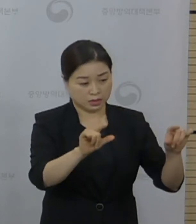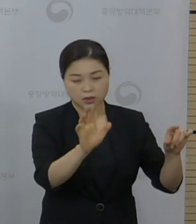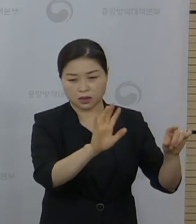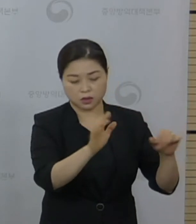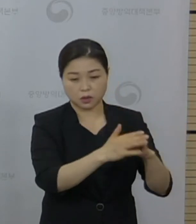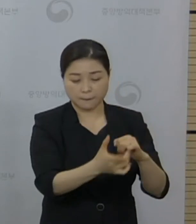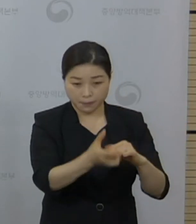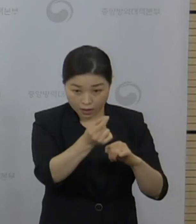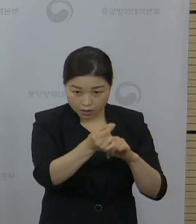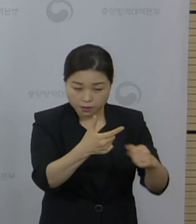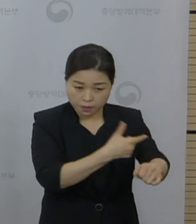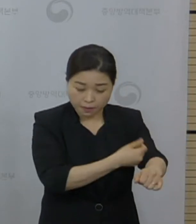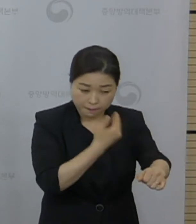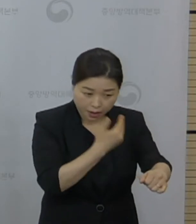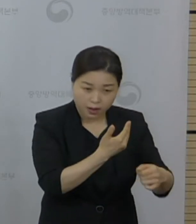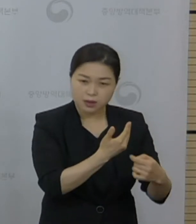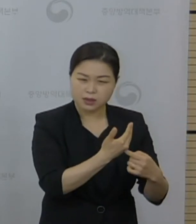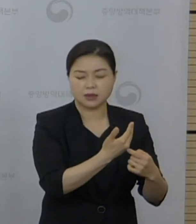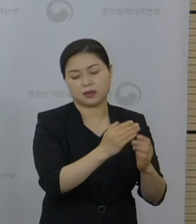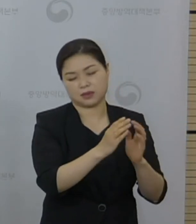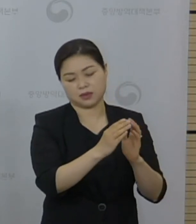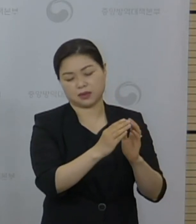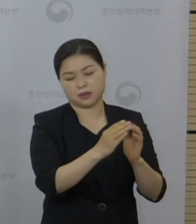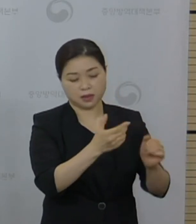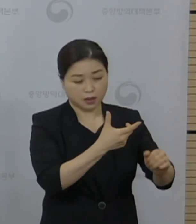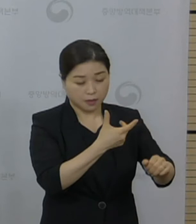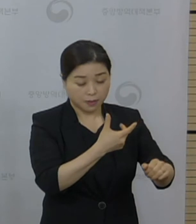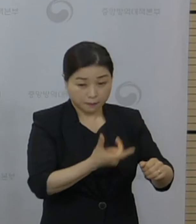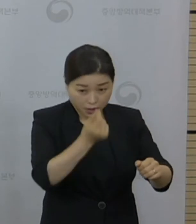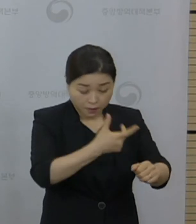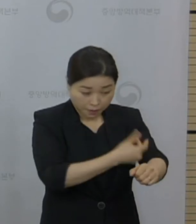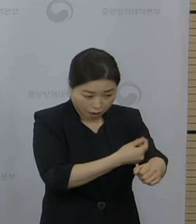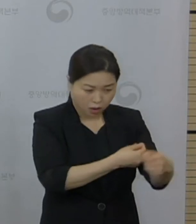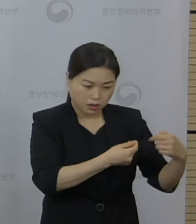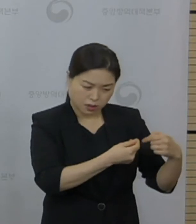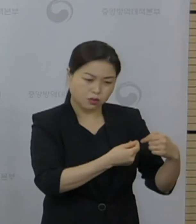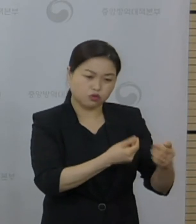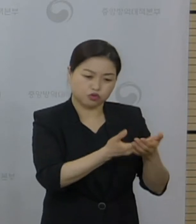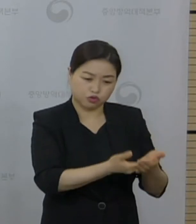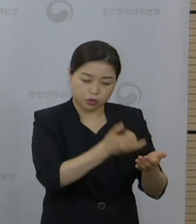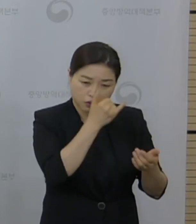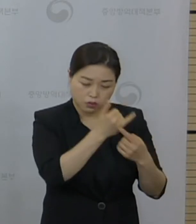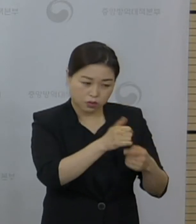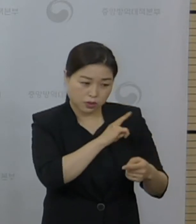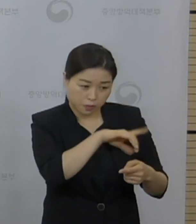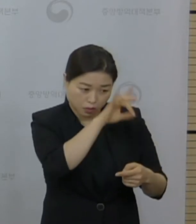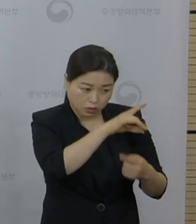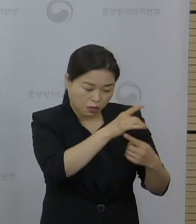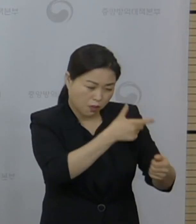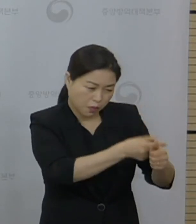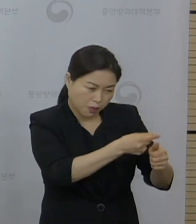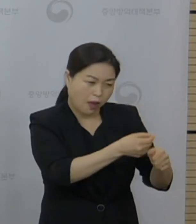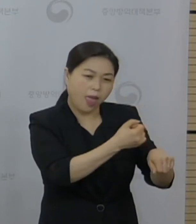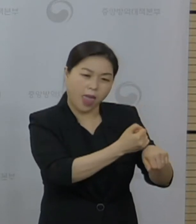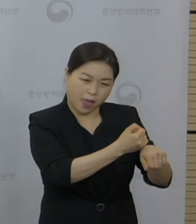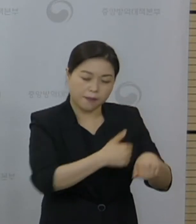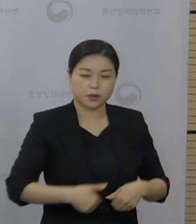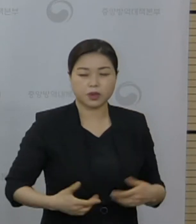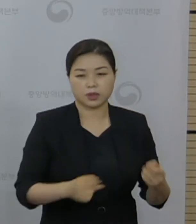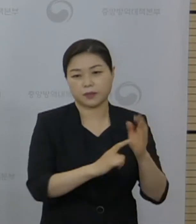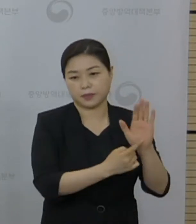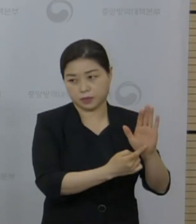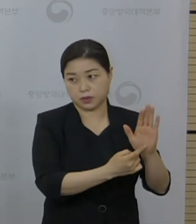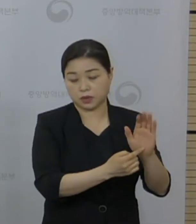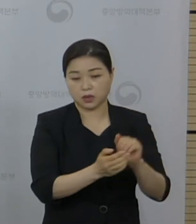접종할 수 있는 백신이 그 시기에서 가장 중요하고 우선적으로 접종이 돼야 되는 것으로 안내를 하고 있습니다. 그래서